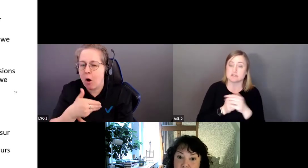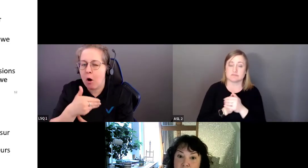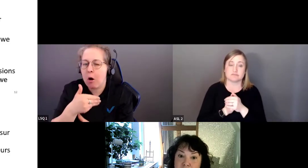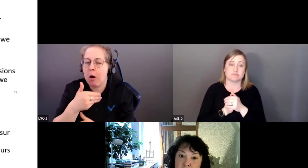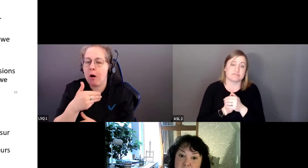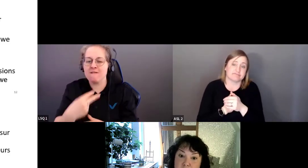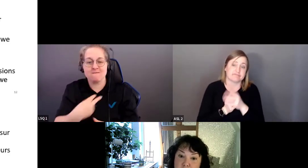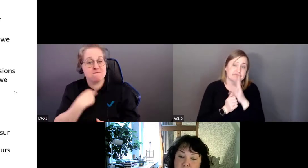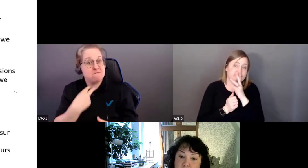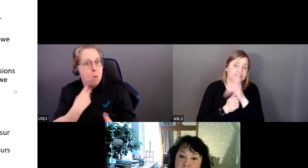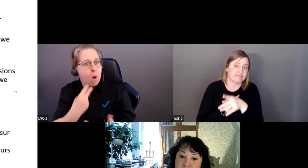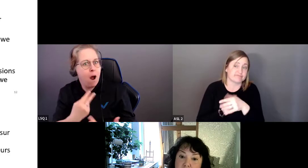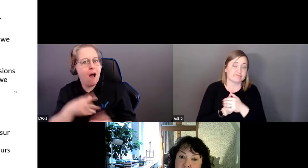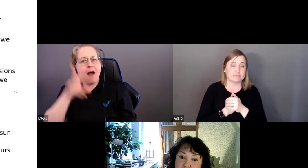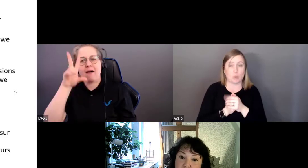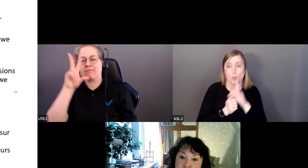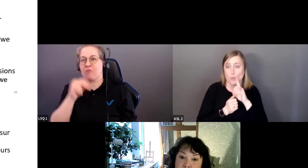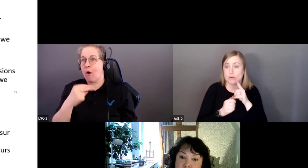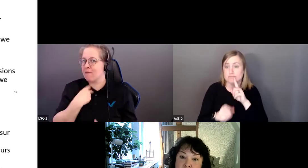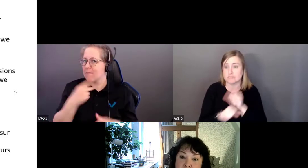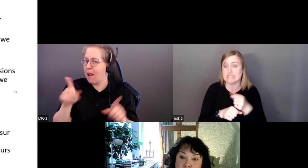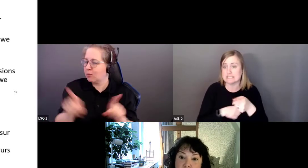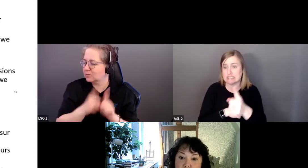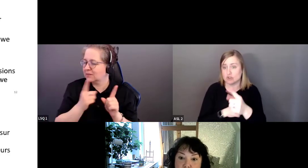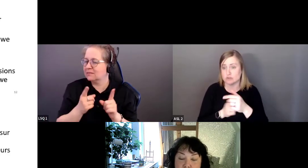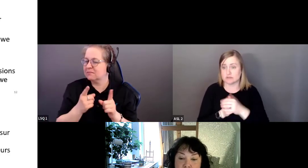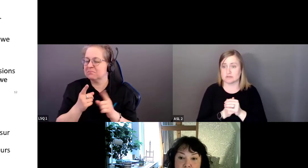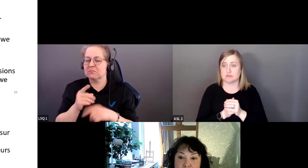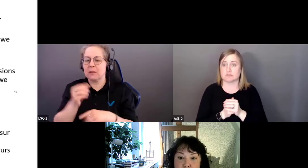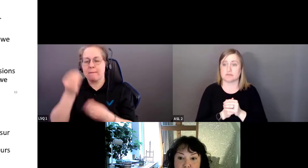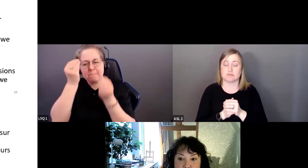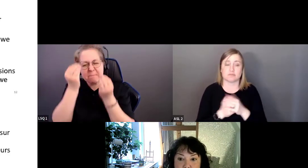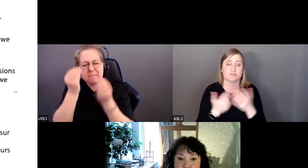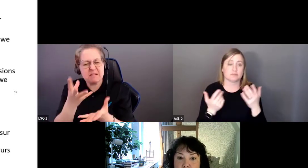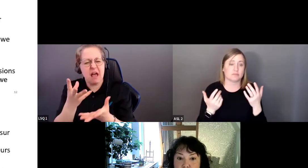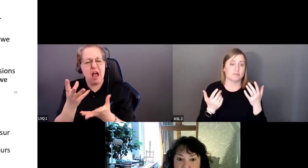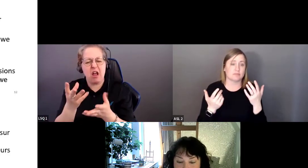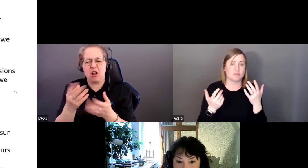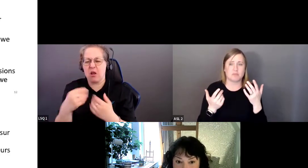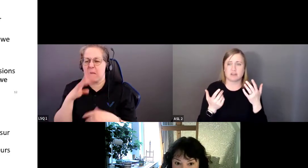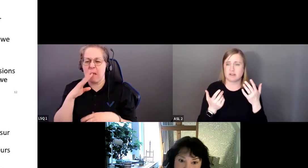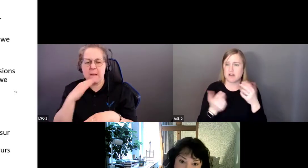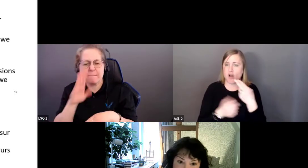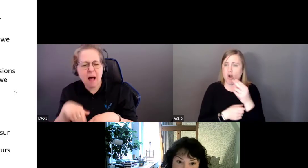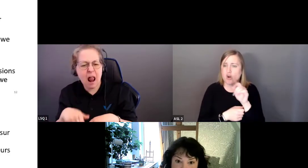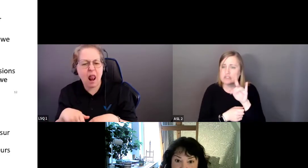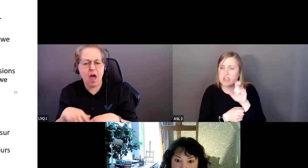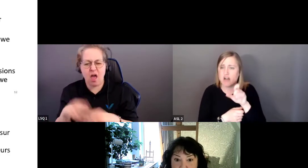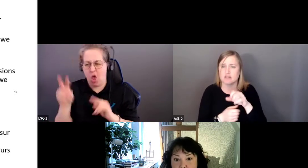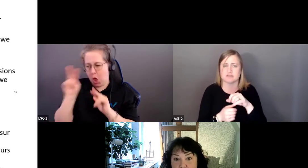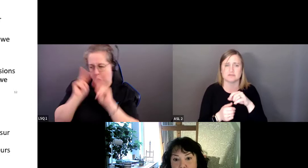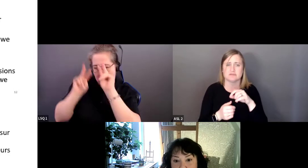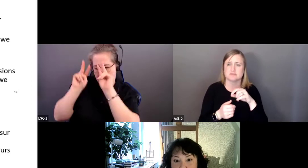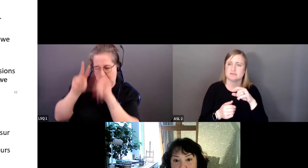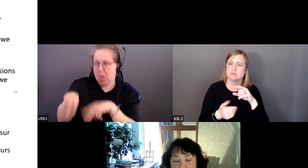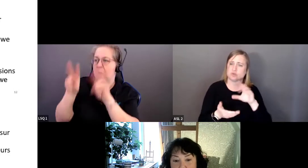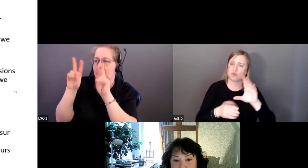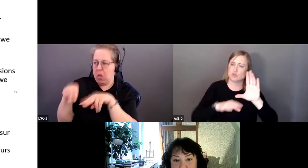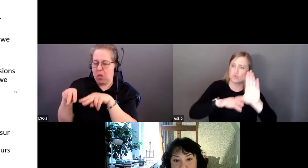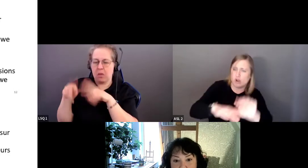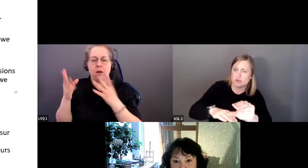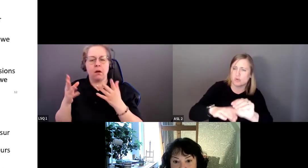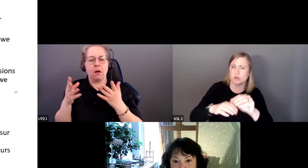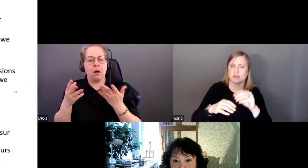Ce sont des rebuffades, des insultes, des messages hostiles, dérogatoires ou négatifs.